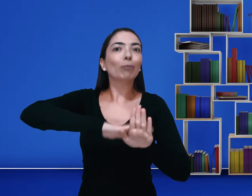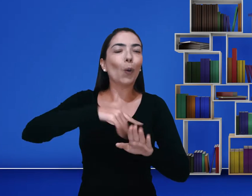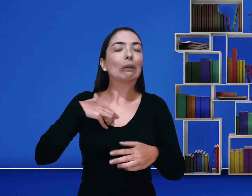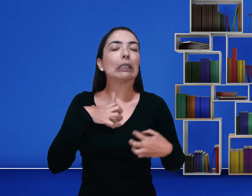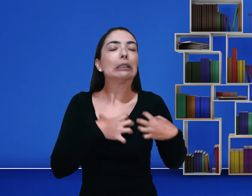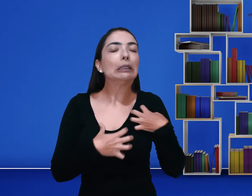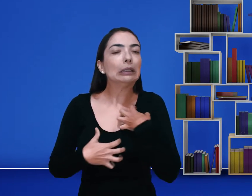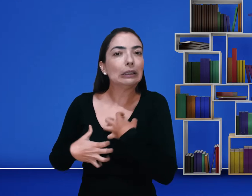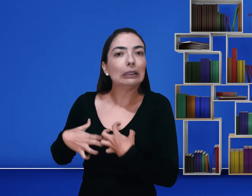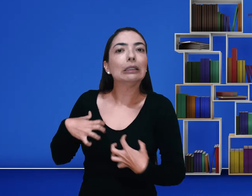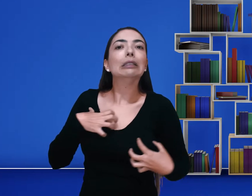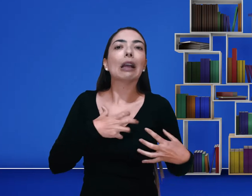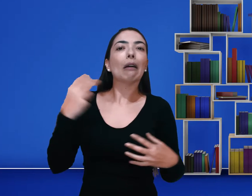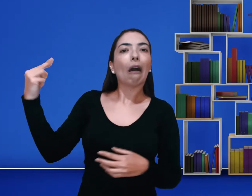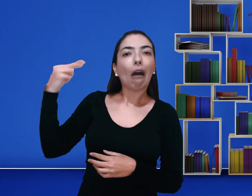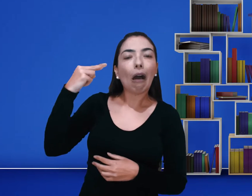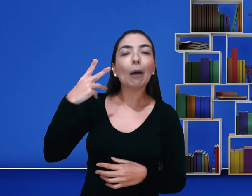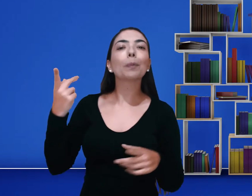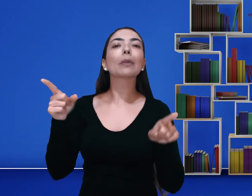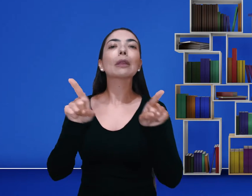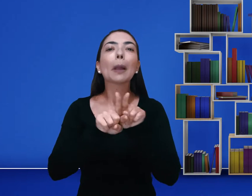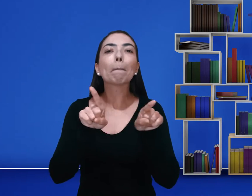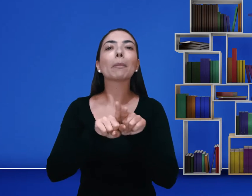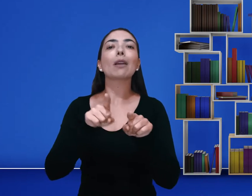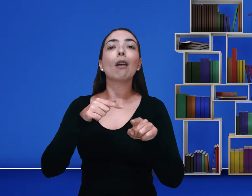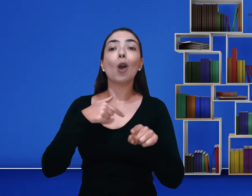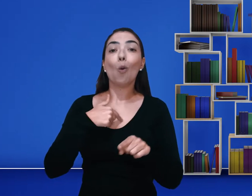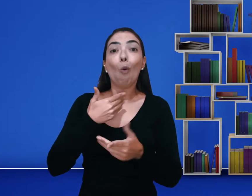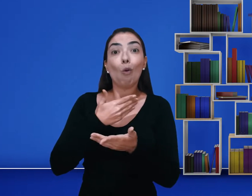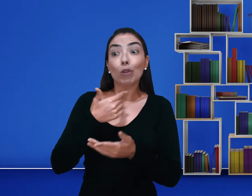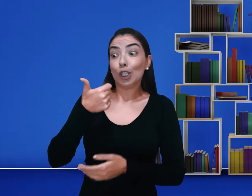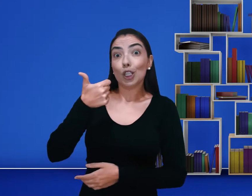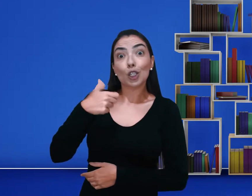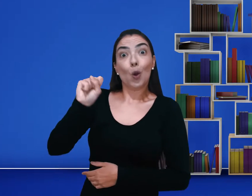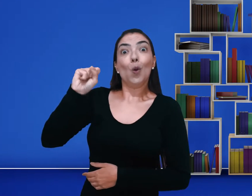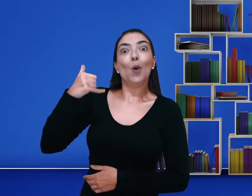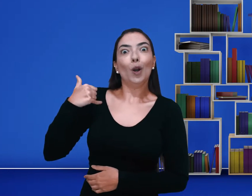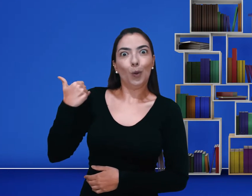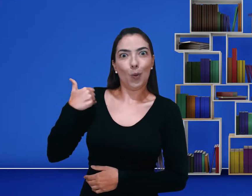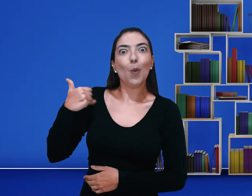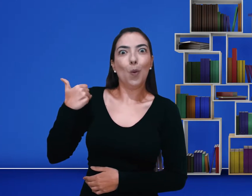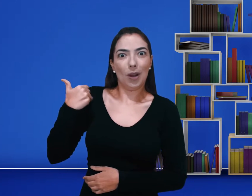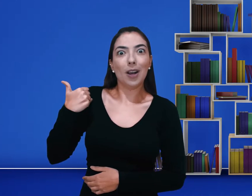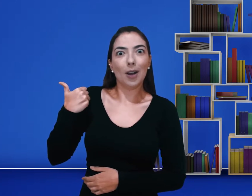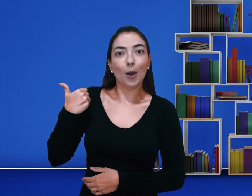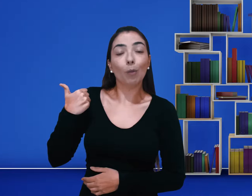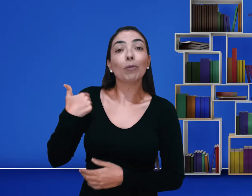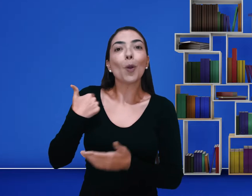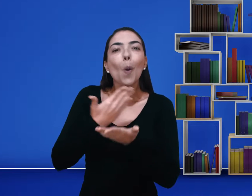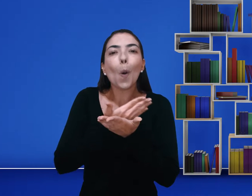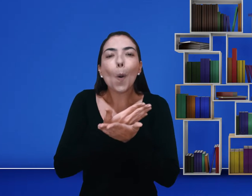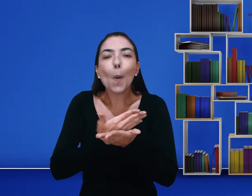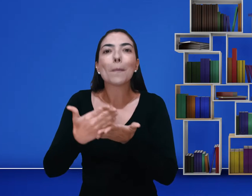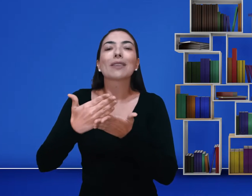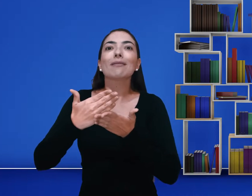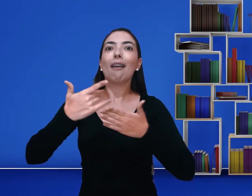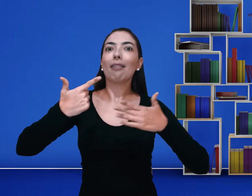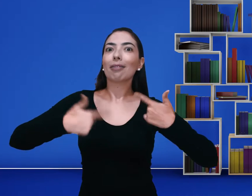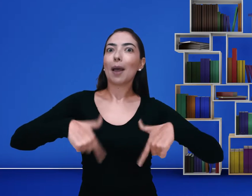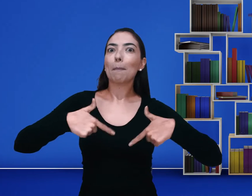muito incomodada com aqueles olhares esquisitos. Quando eu completei 18 anos, eu comecei o